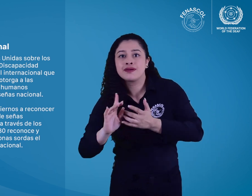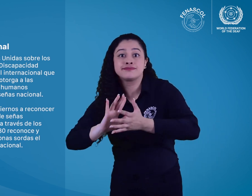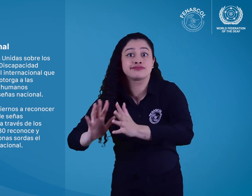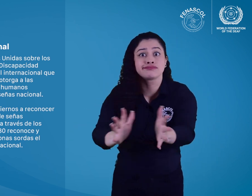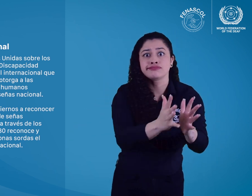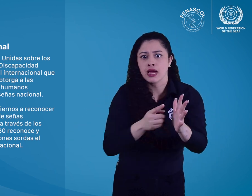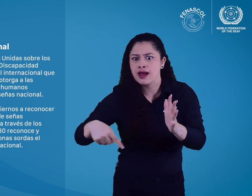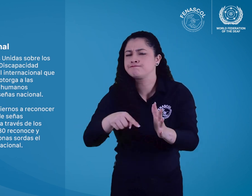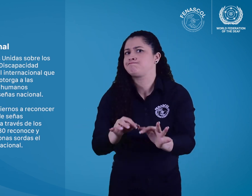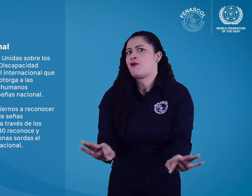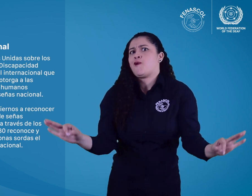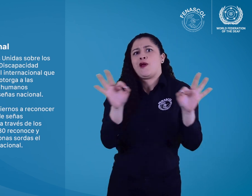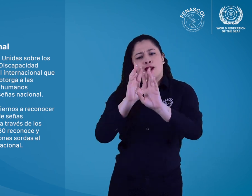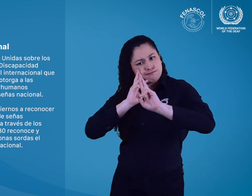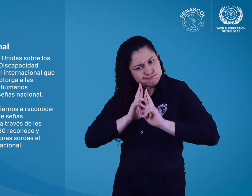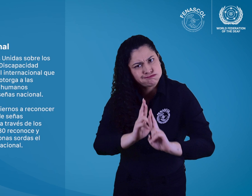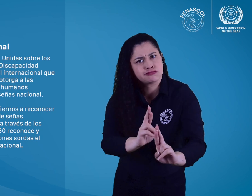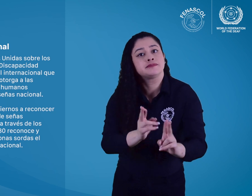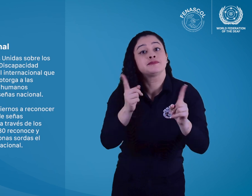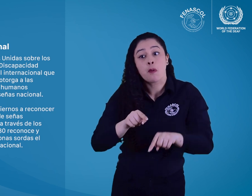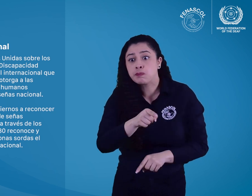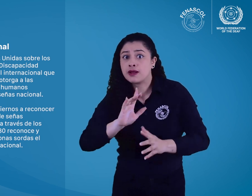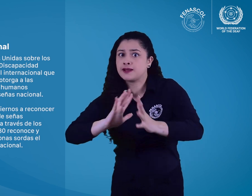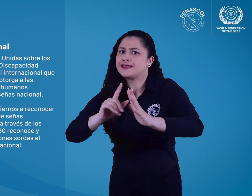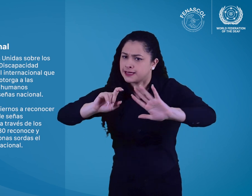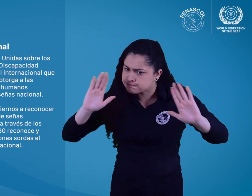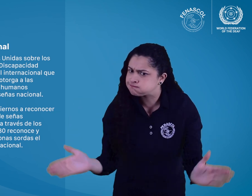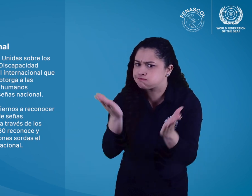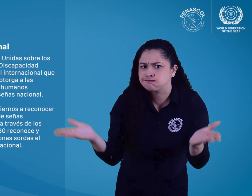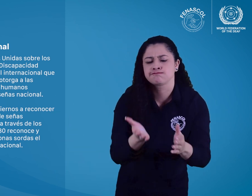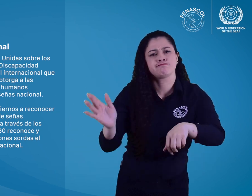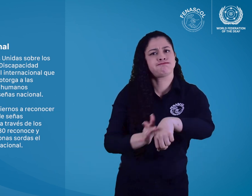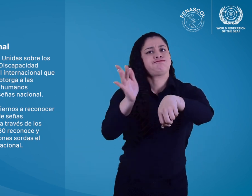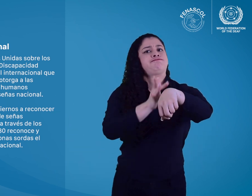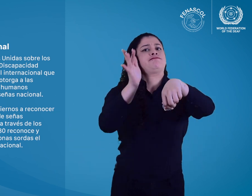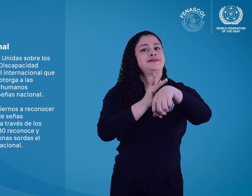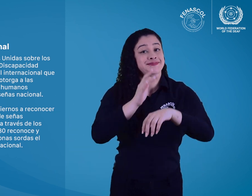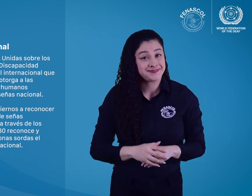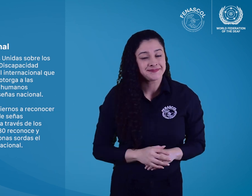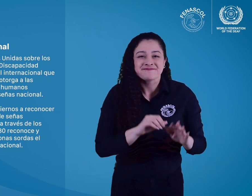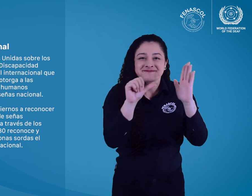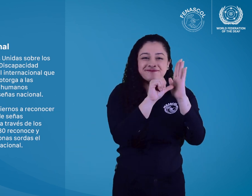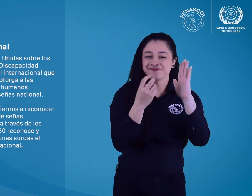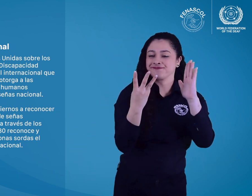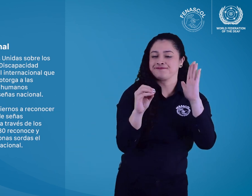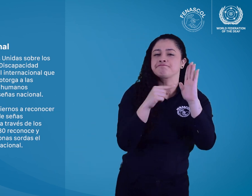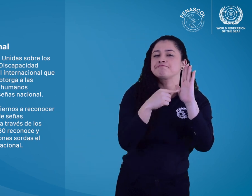21, 24 y 30. El artículo 30 reconoce y confiere legalmente a las